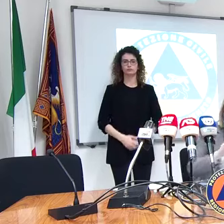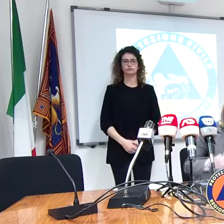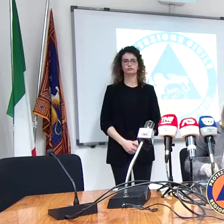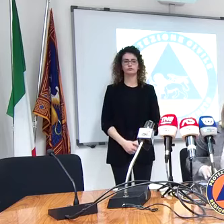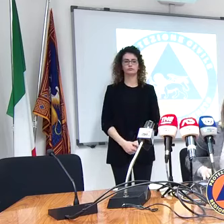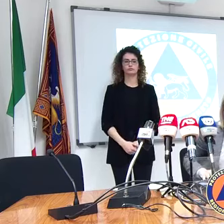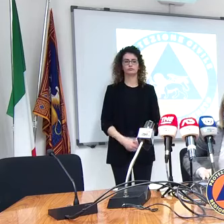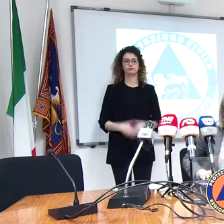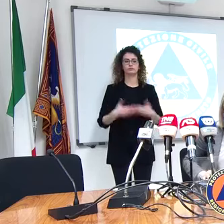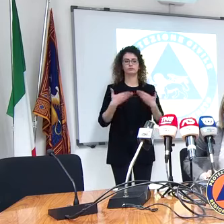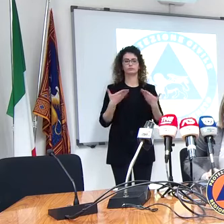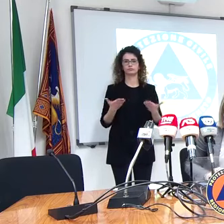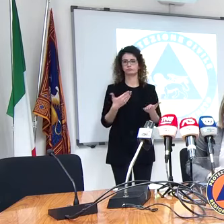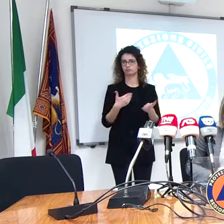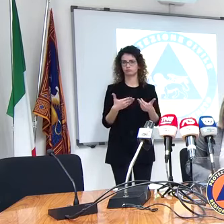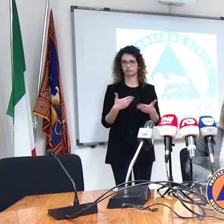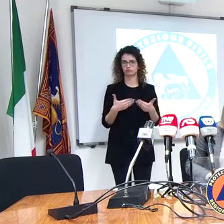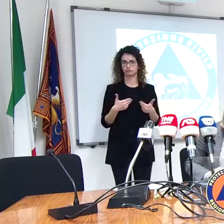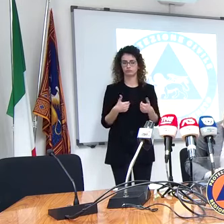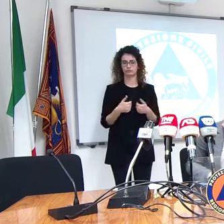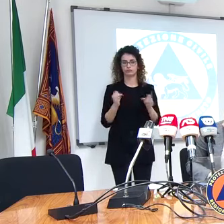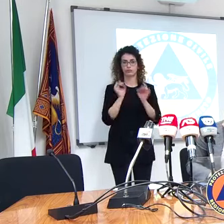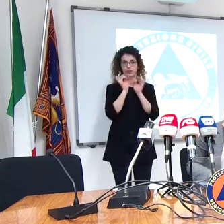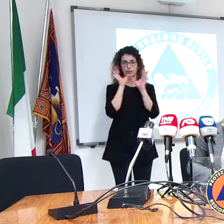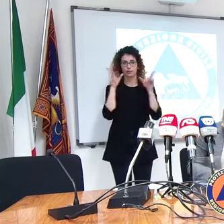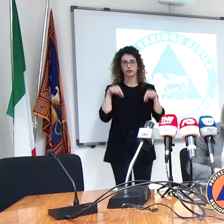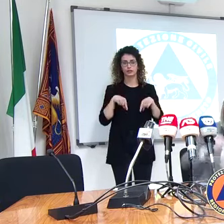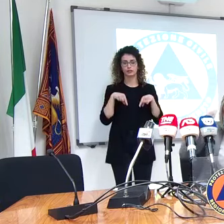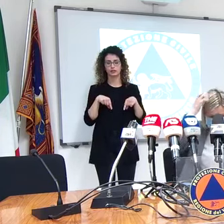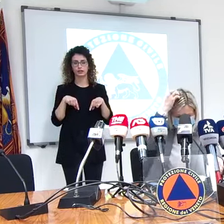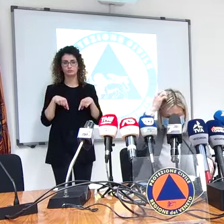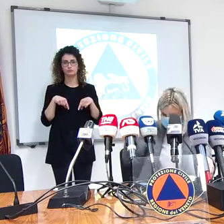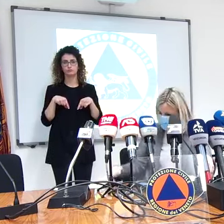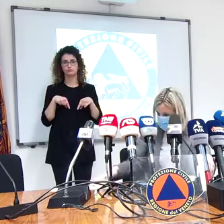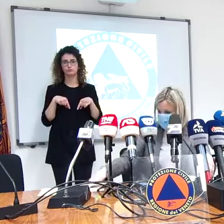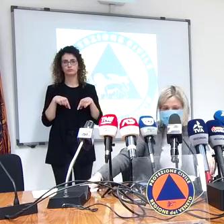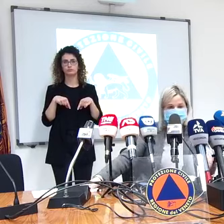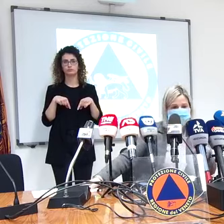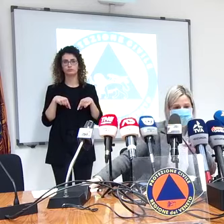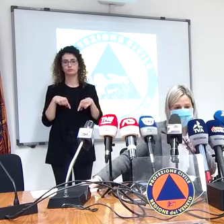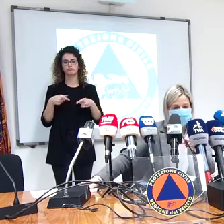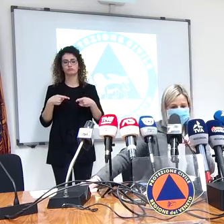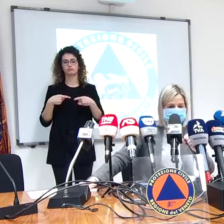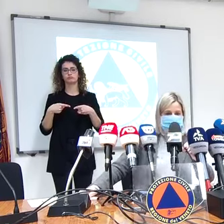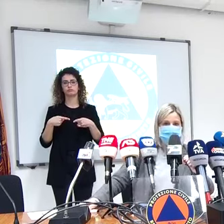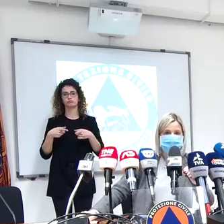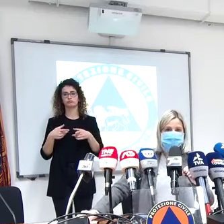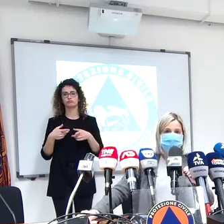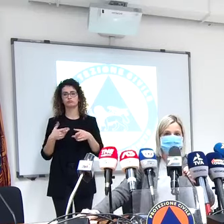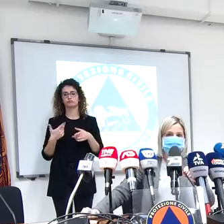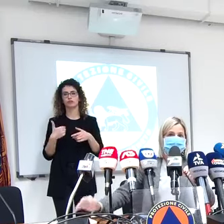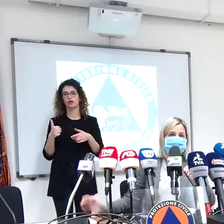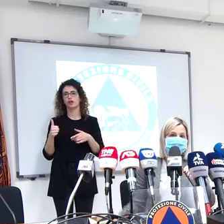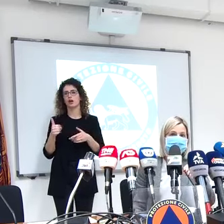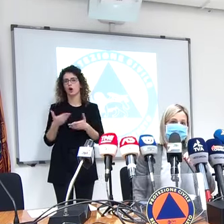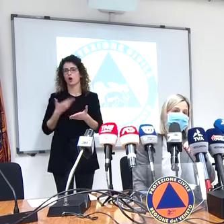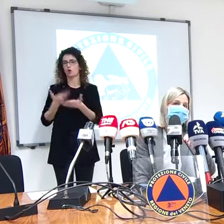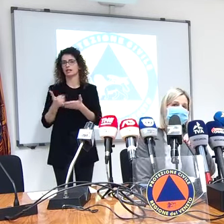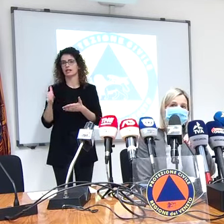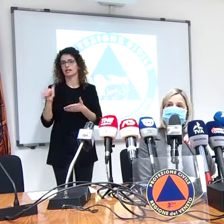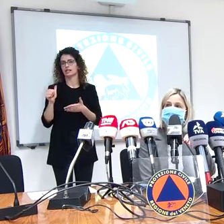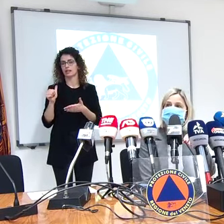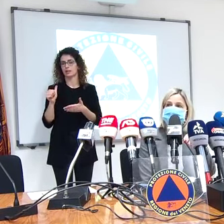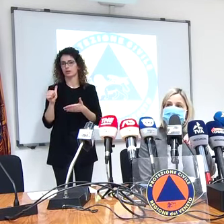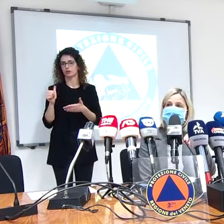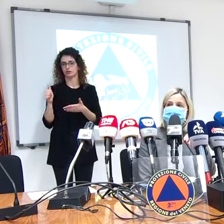allora molto velocemente stamattina abbiamo convocato abbiamo fatto una convocazione sabato d'urgenza quindi alle 10